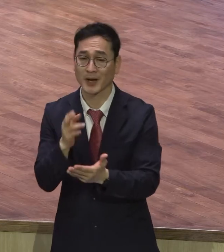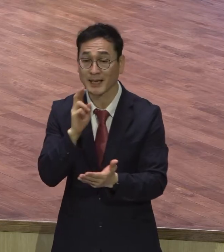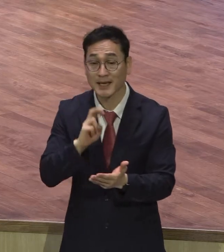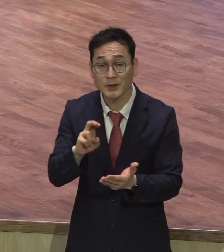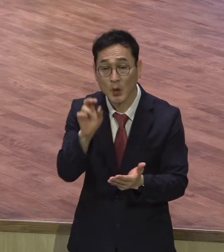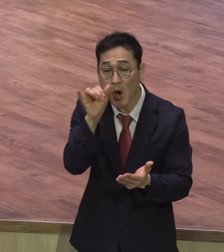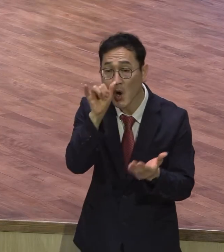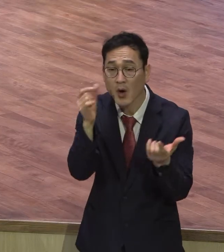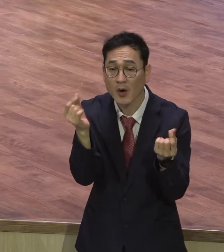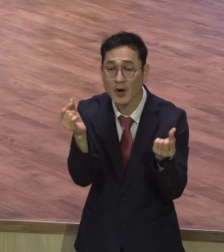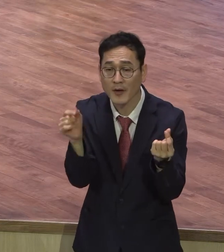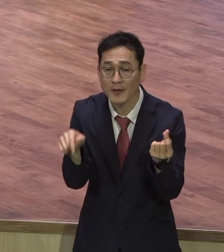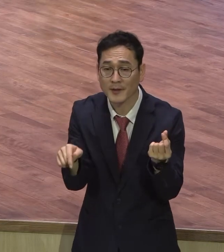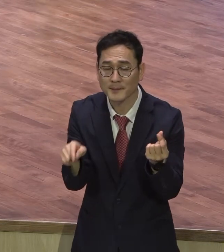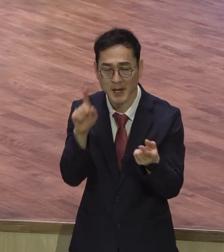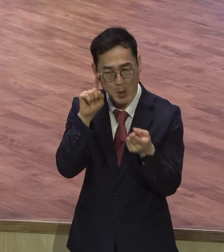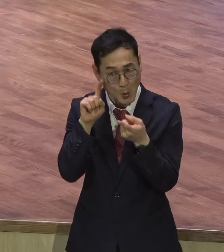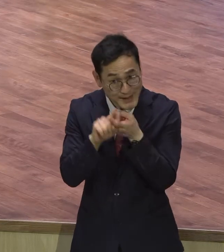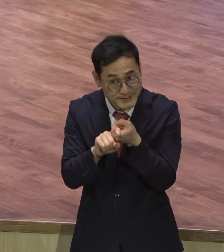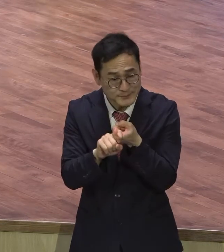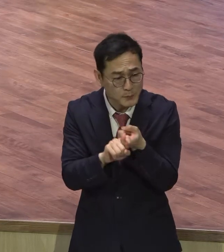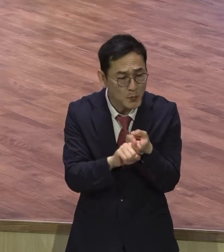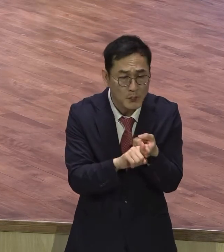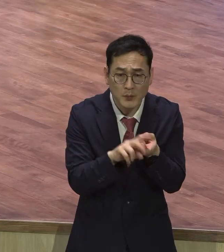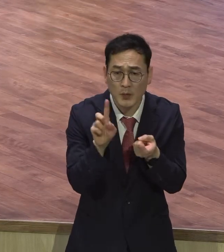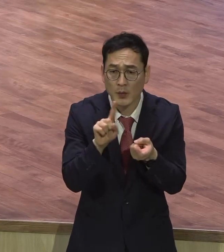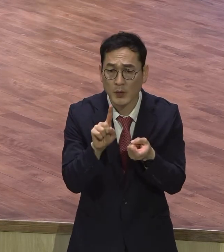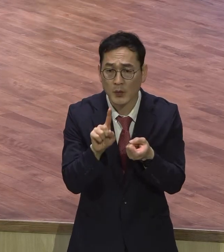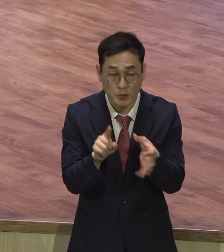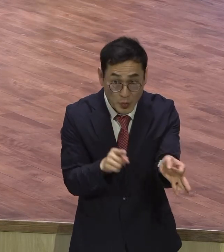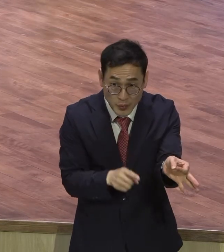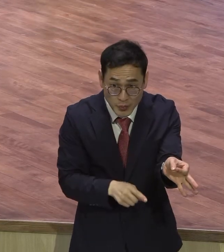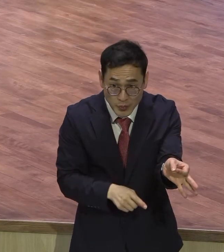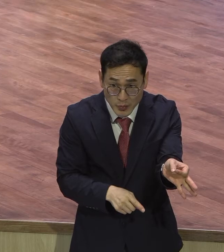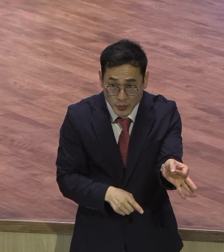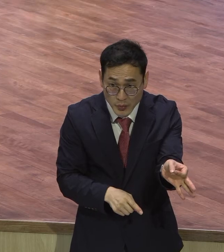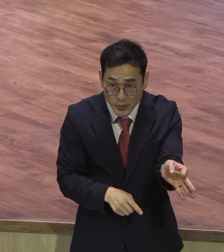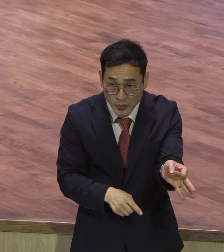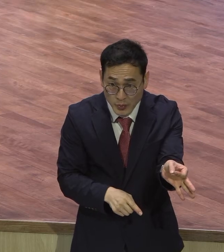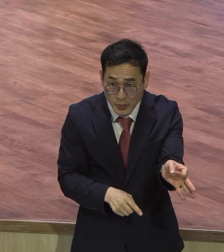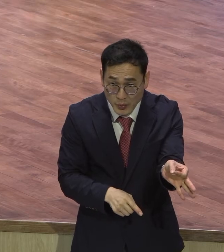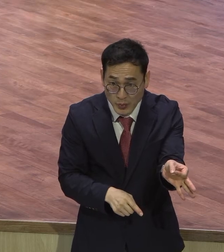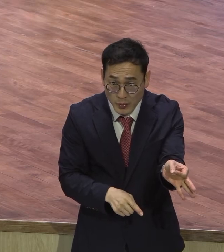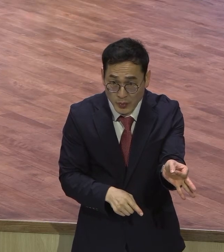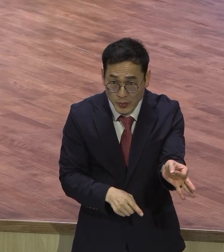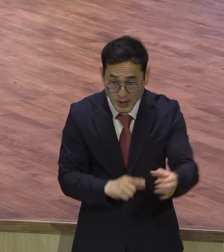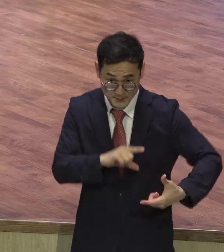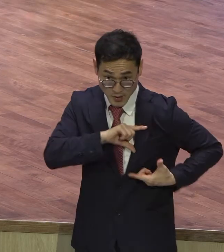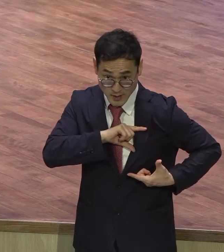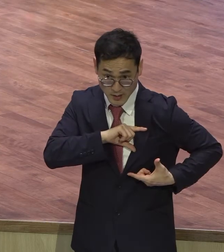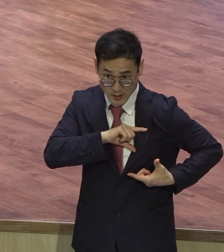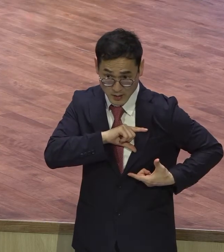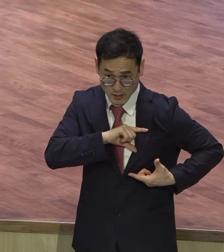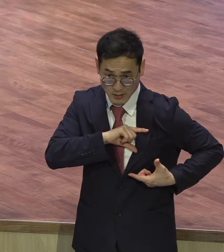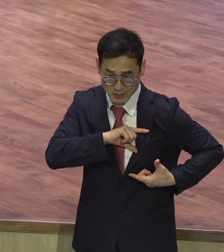관심을 가지고 바라보면 눈이 달라집니다. 생각이 달려 하나님 그 믿음을 보셔서 그대로 인도해 주신다.